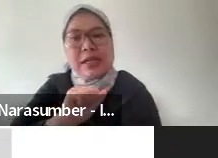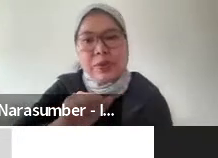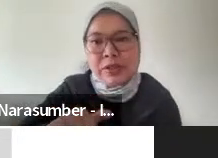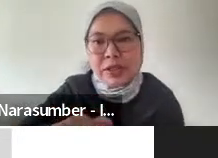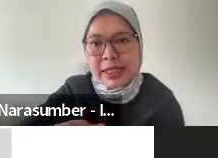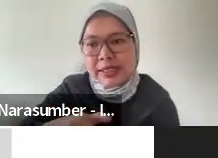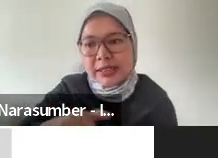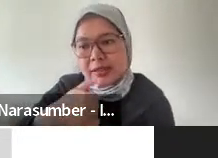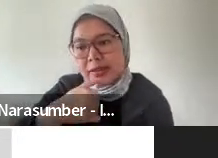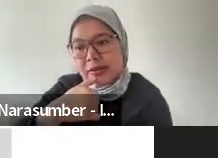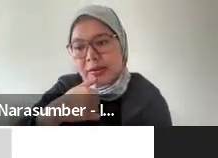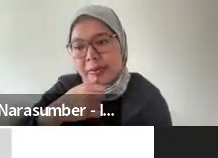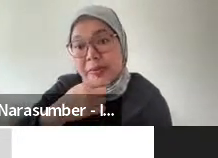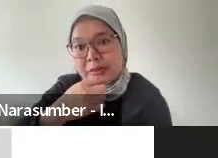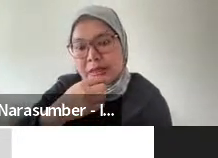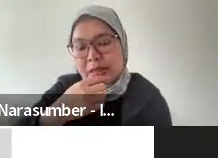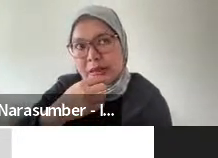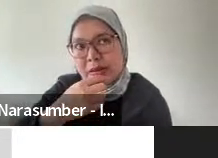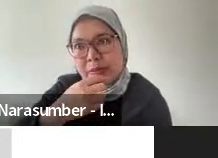yang pernah dilalui oleh